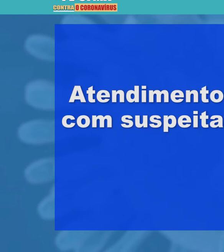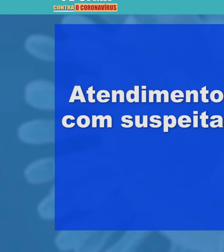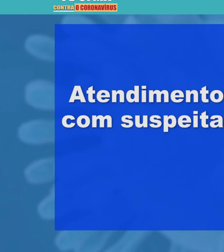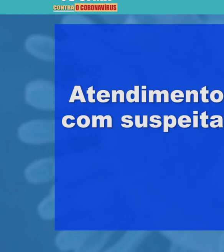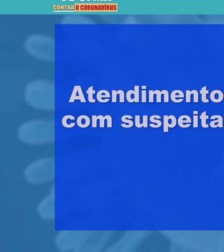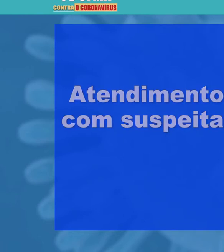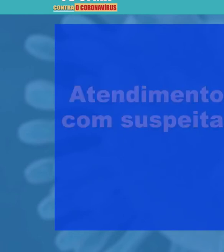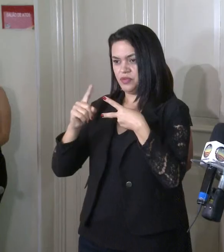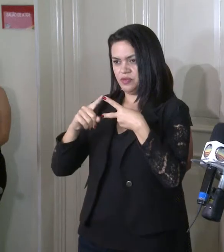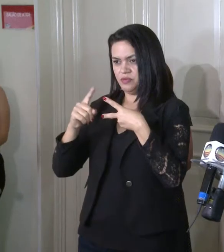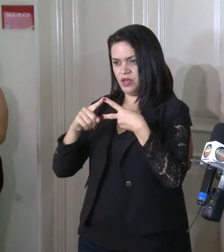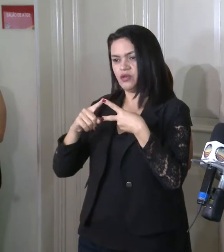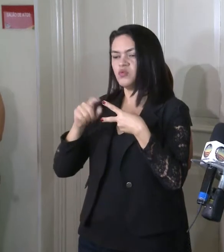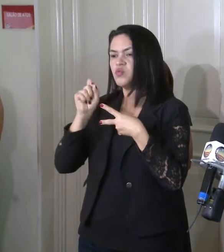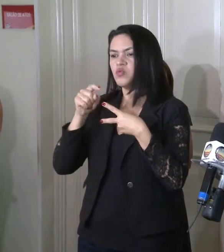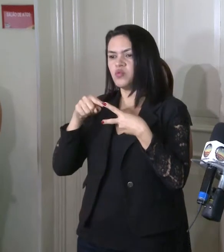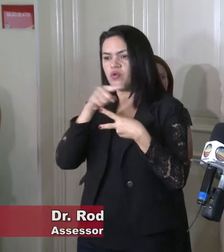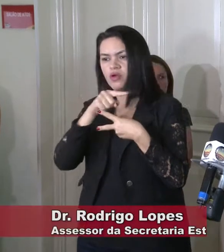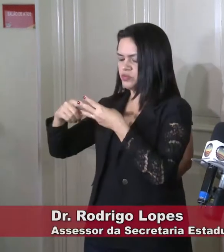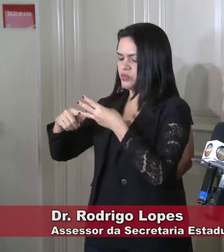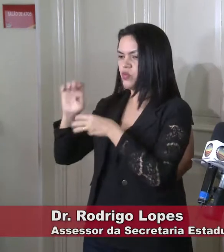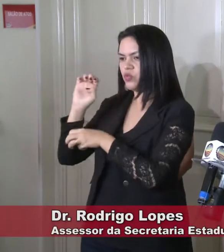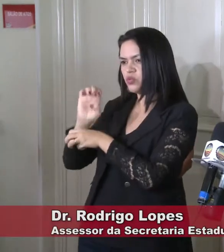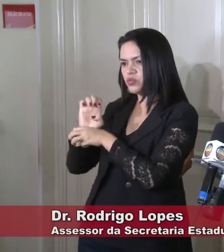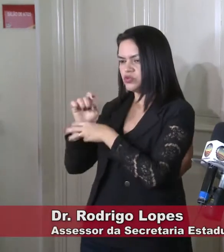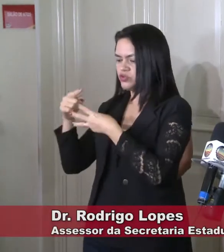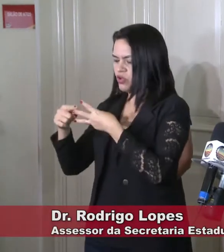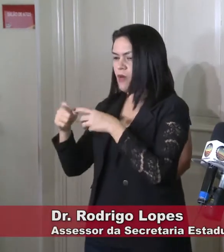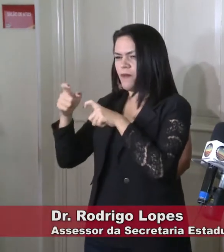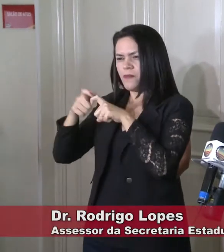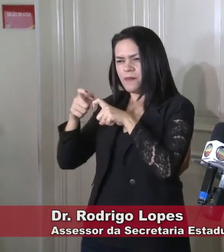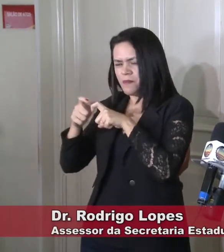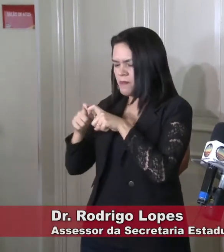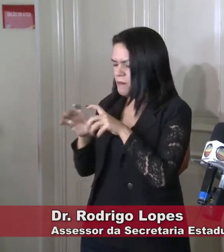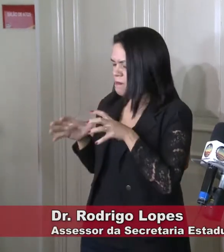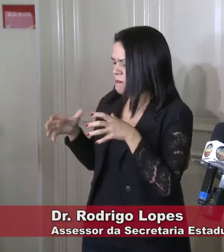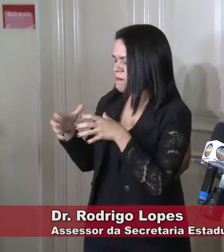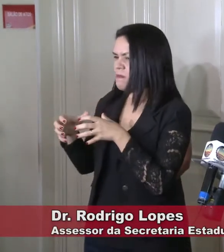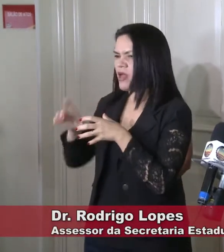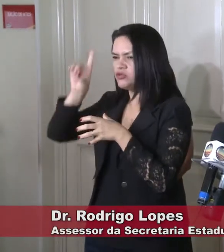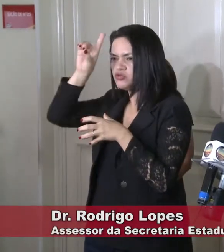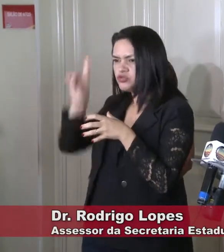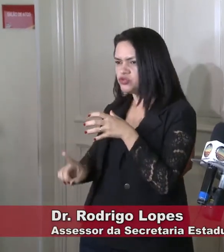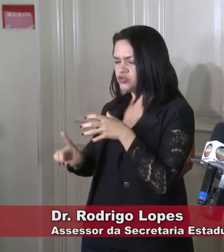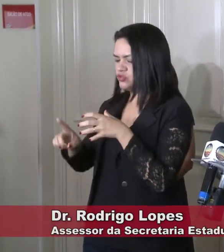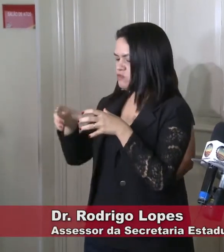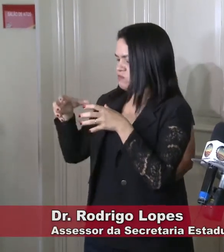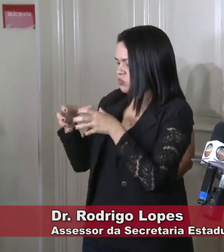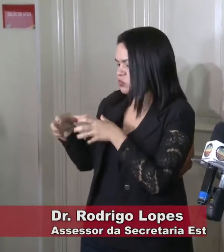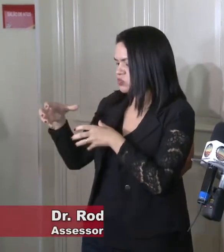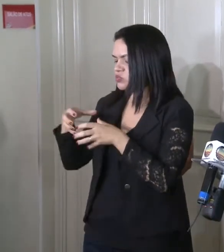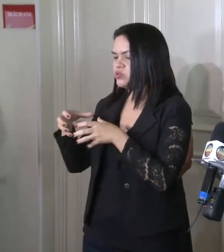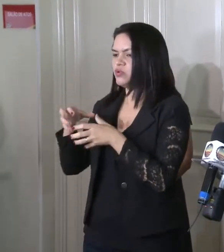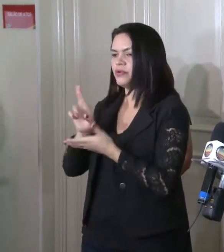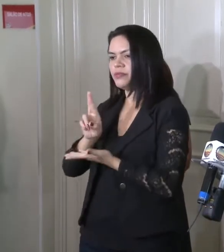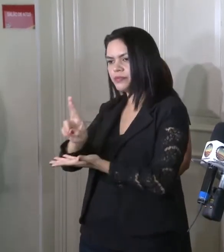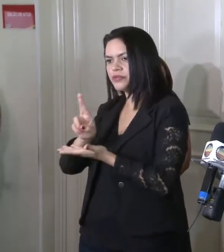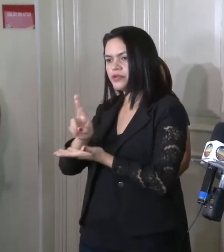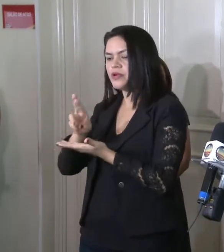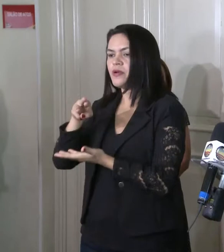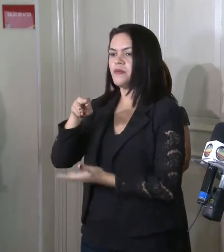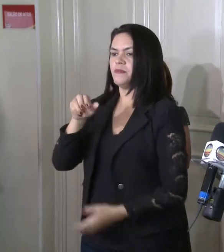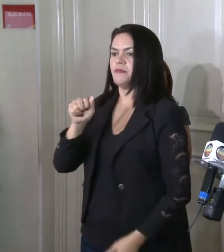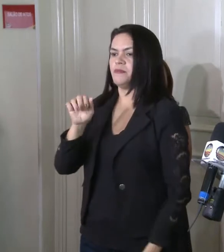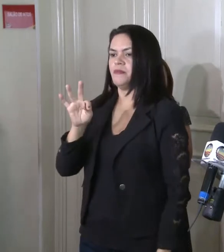Esse fluxo foi construído a várias mãos. Todos os médicos e todos os diretores dessas unidades representadas aqui pelo Complexo Universitário Materno